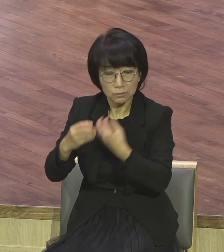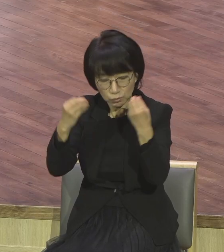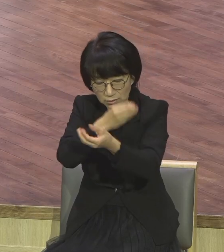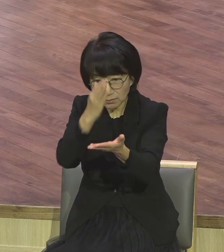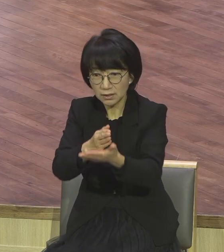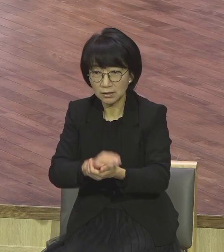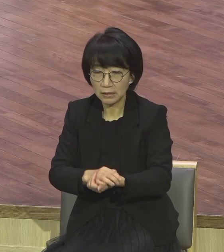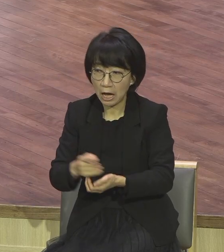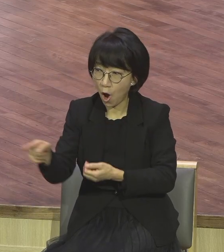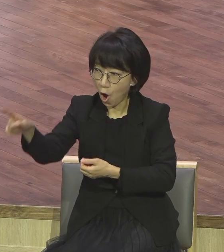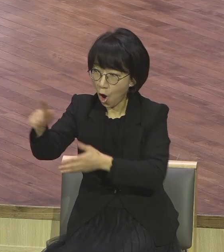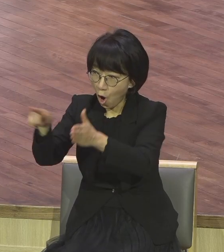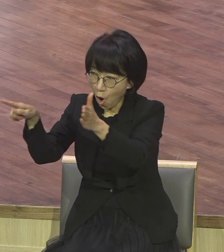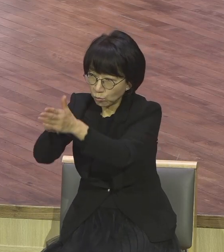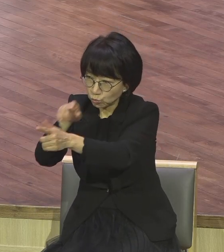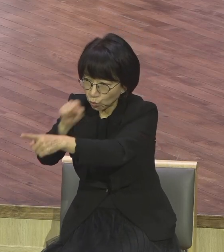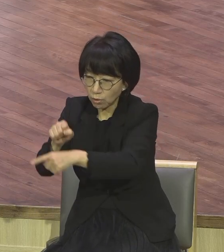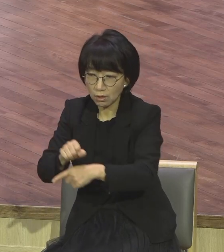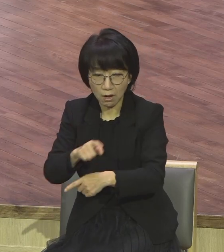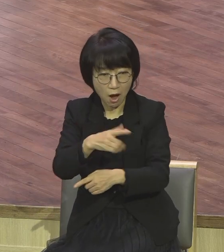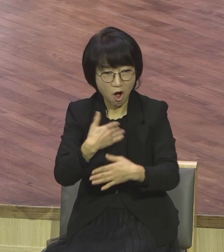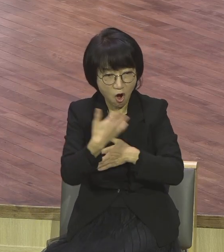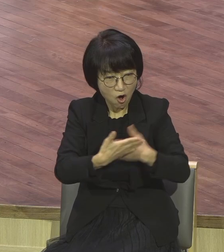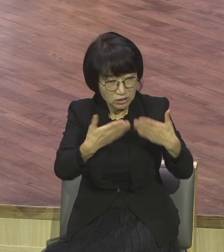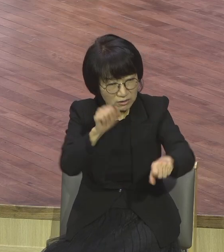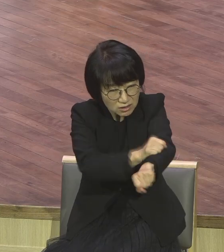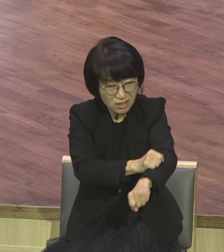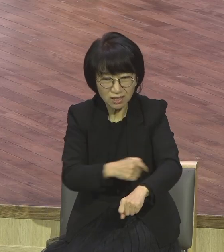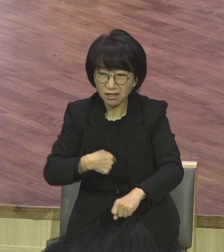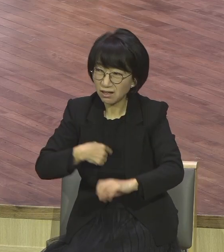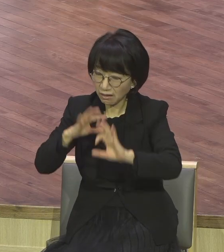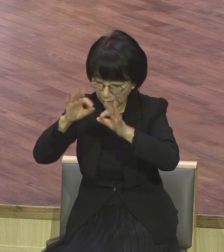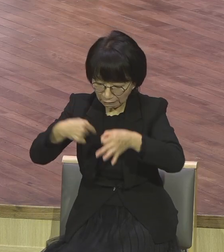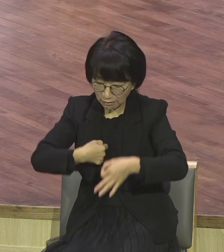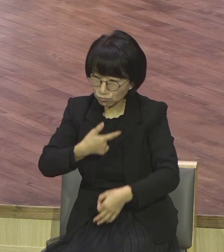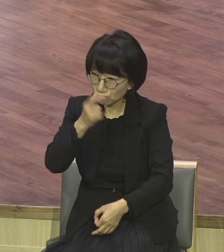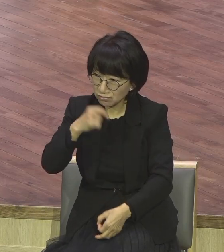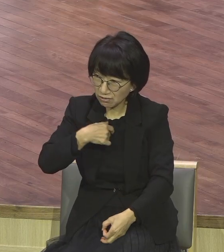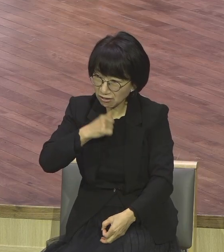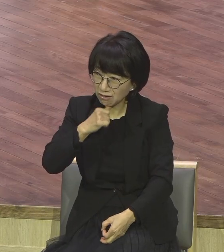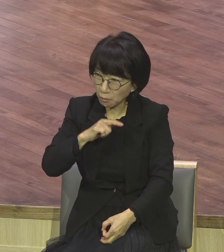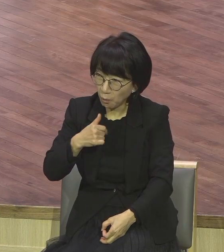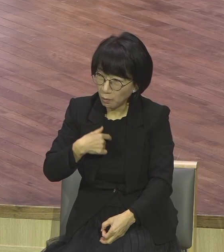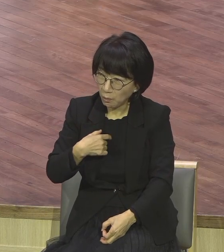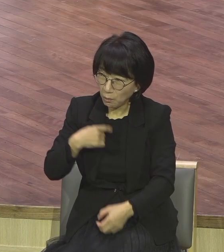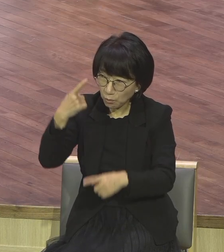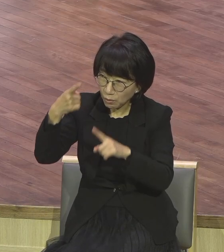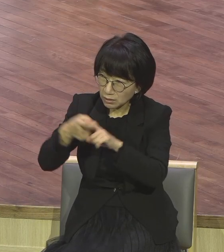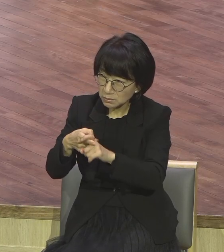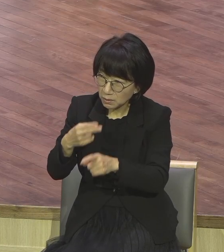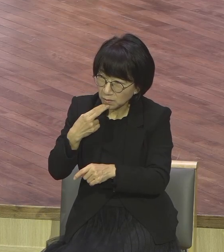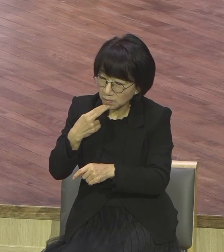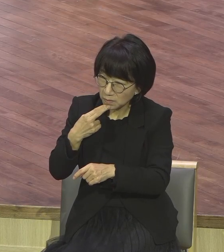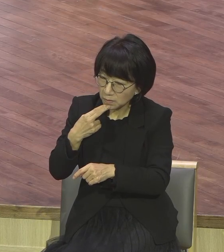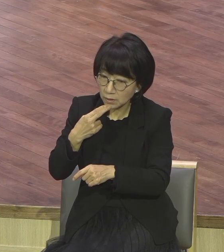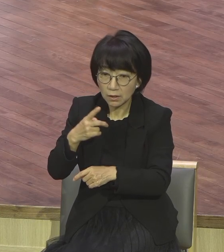헌신한 사람들이 많은데 나 같은 건 아무것도 안한 내게 뭔 관심이 있겠냐 그 자체가 사단이 속상 불신하기란 말이에요